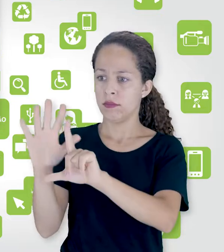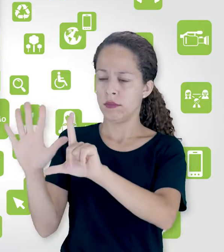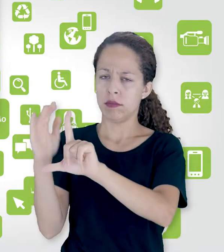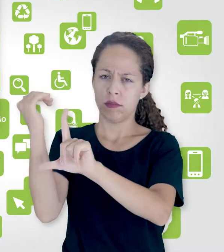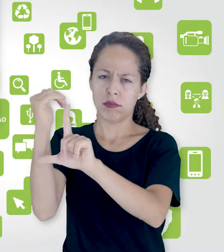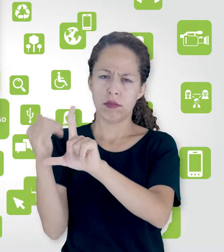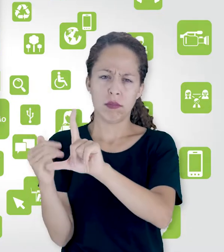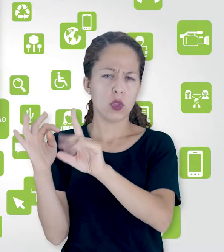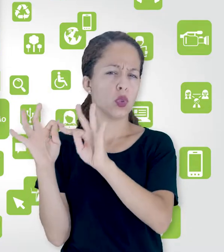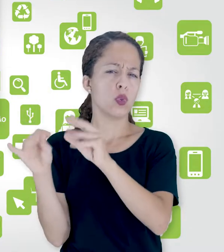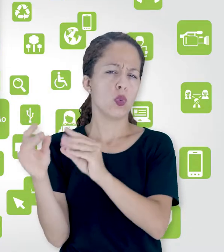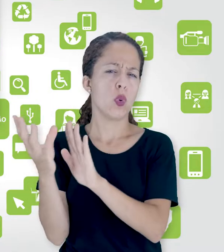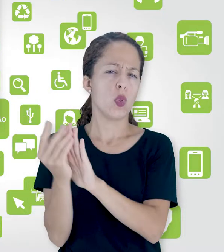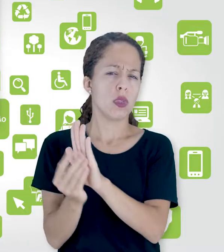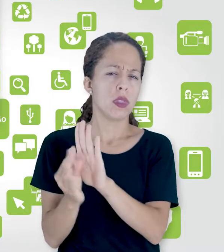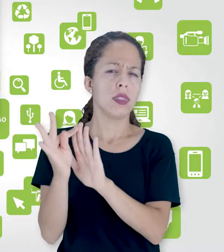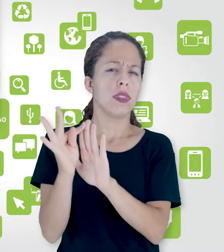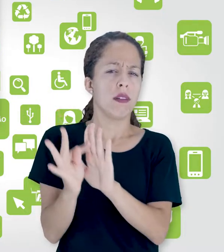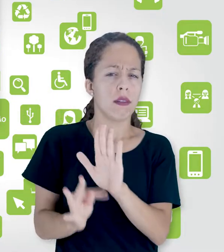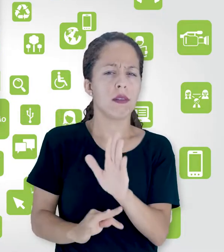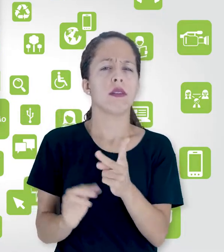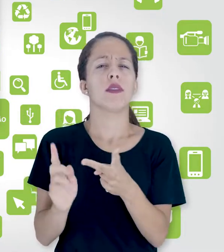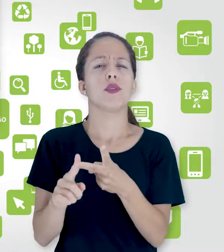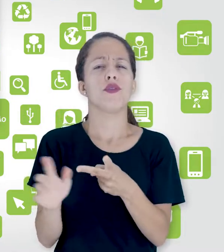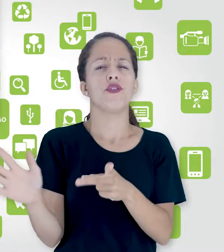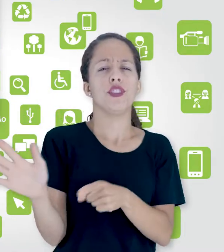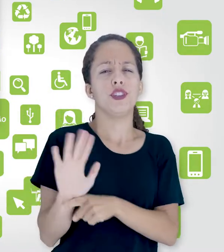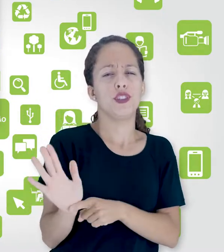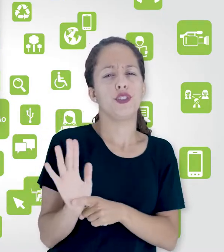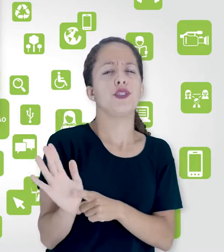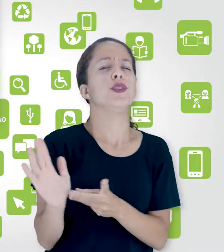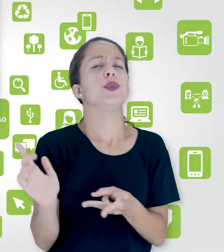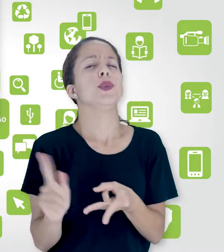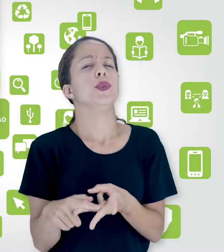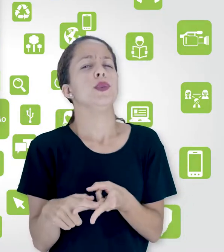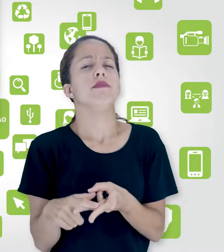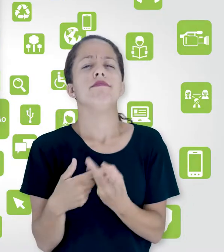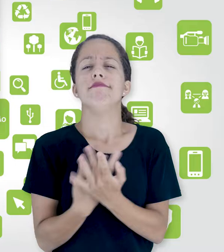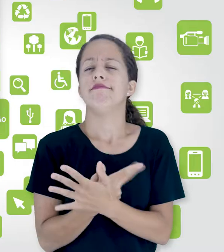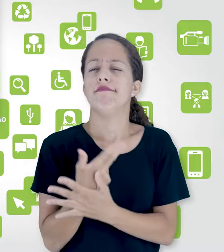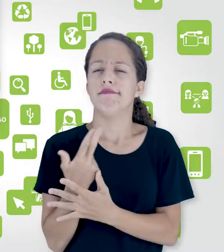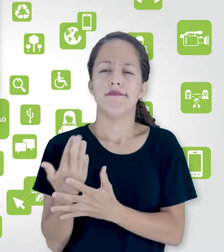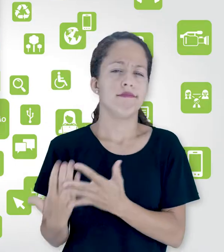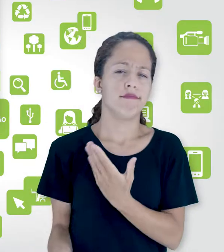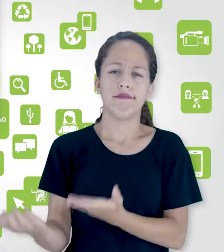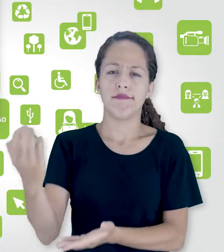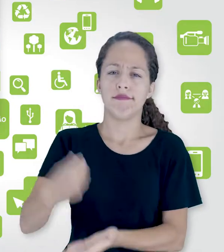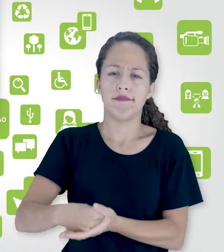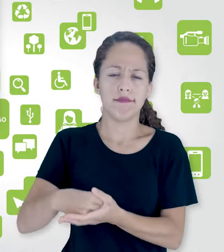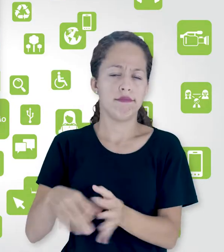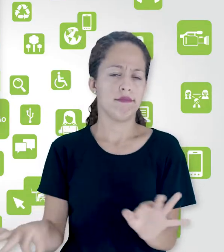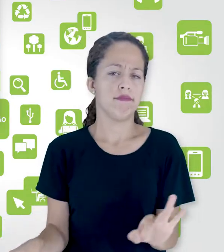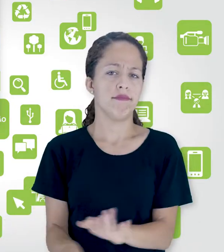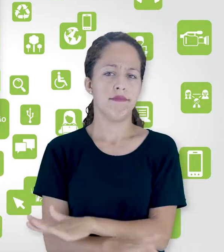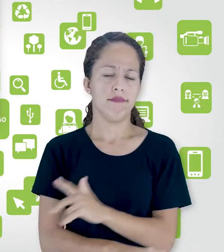todo montado, tem o texto, vídeos, toda a configuração já está montada aqui.